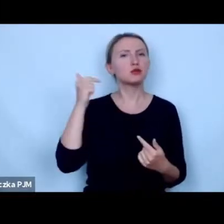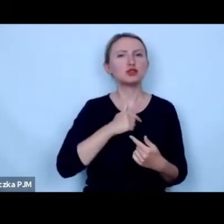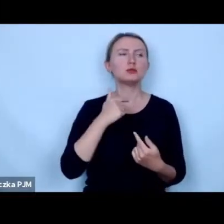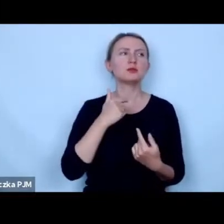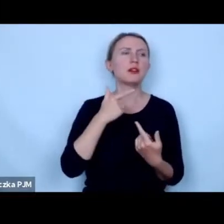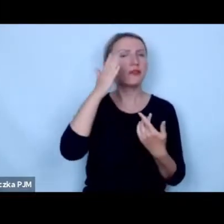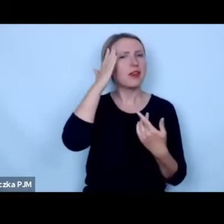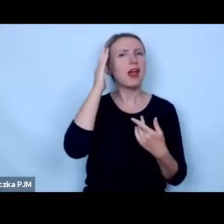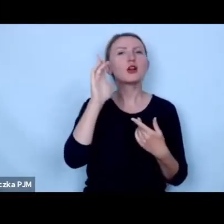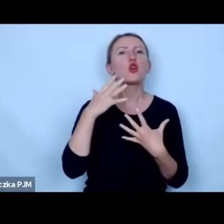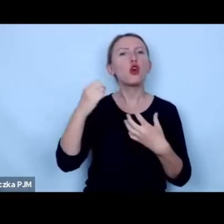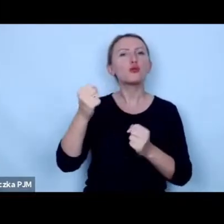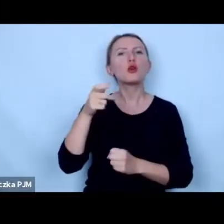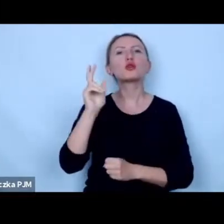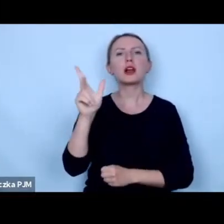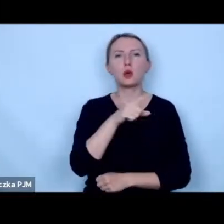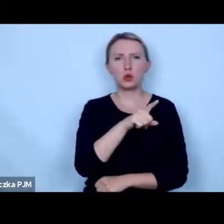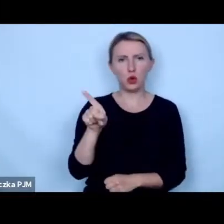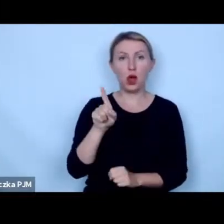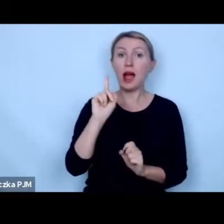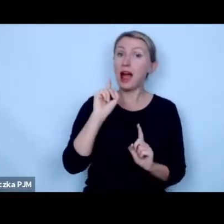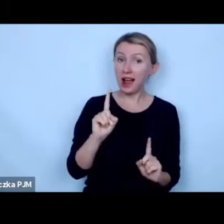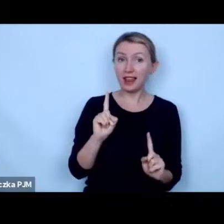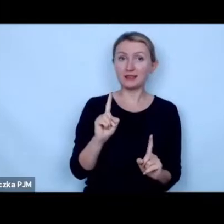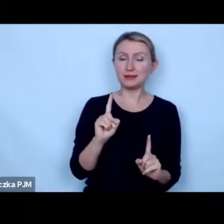do kogo mówimy i jaki może być odbiór natomiast